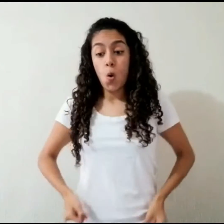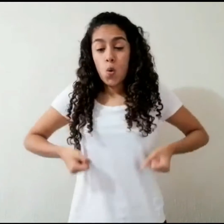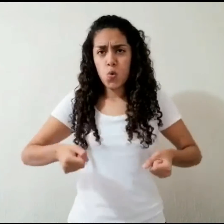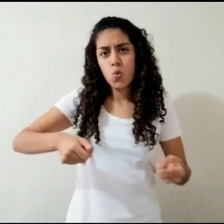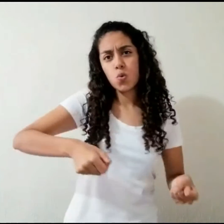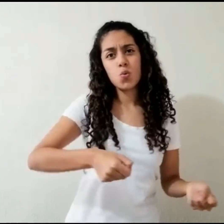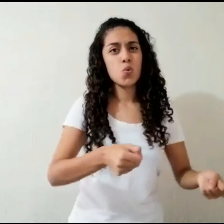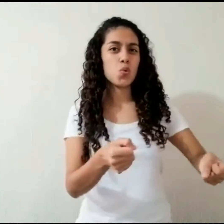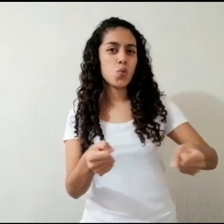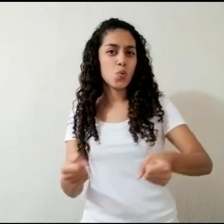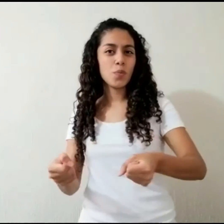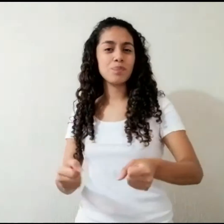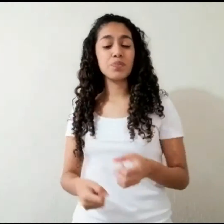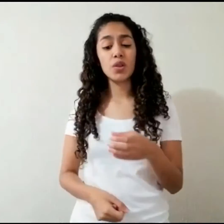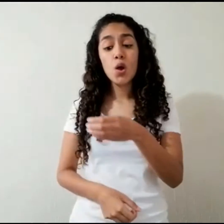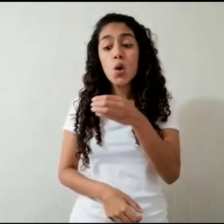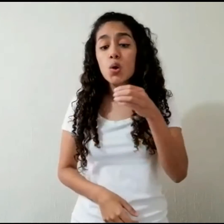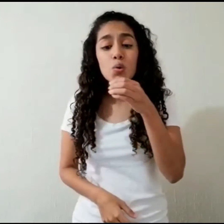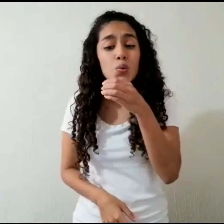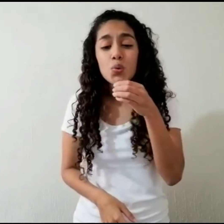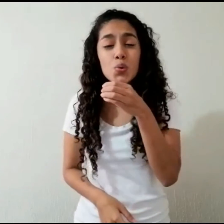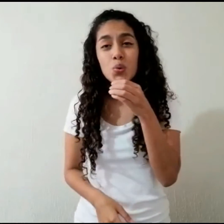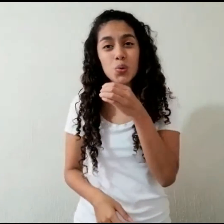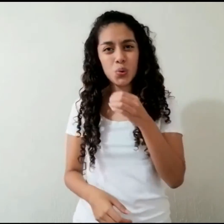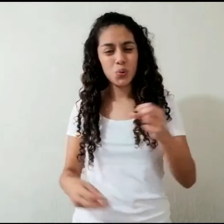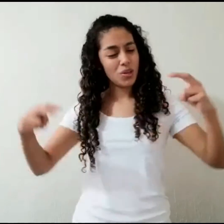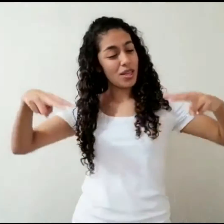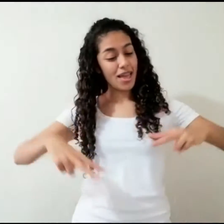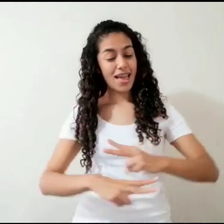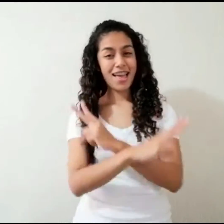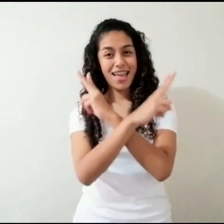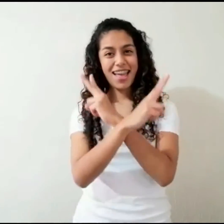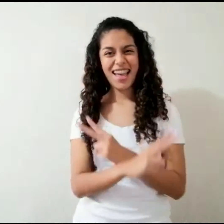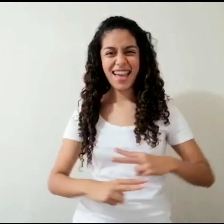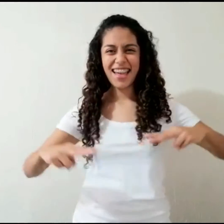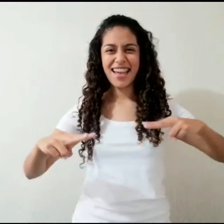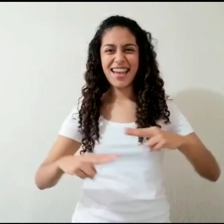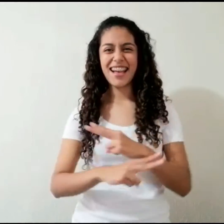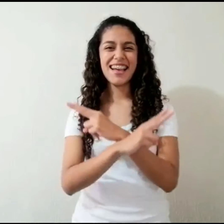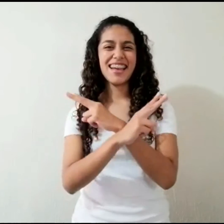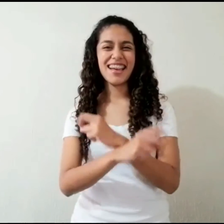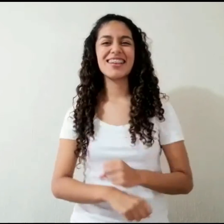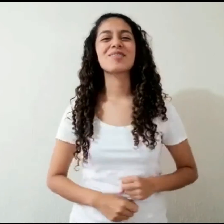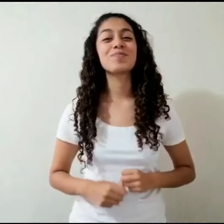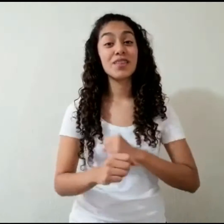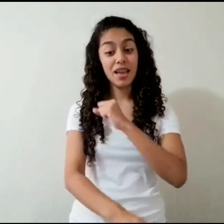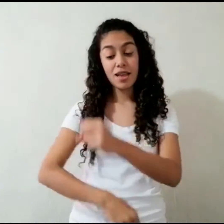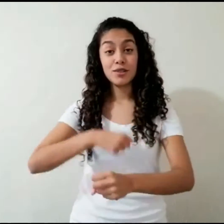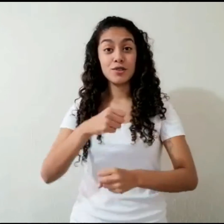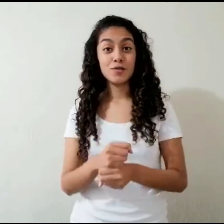O atoles en los puestos de feriar Las frutas